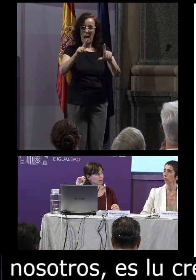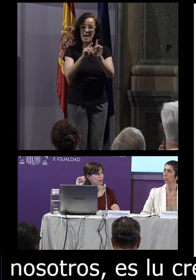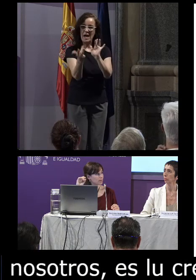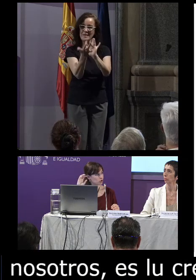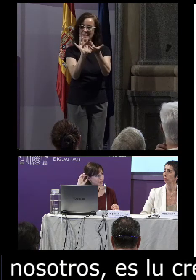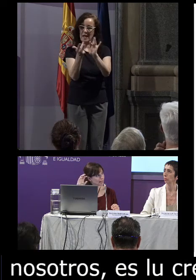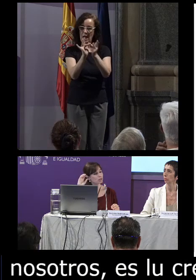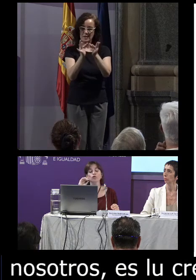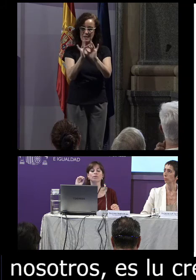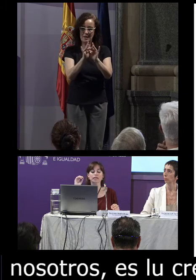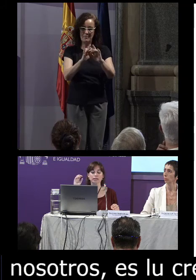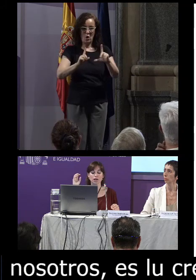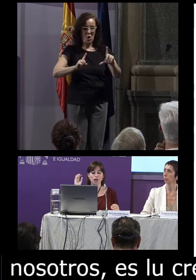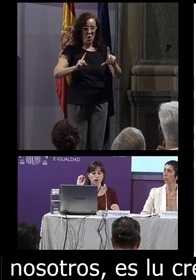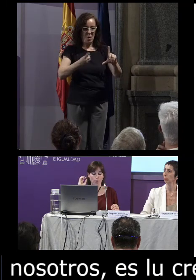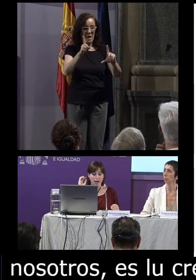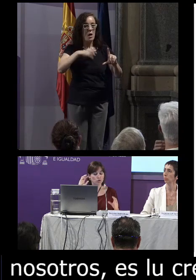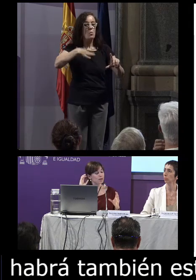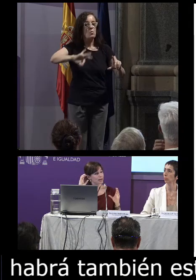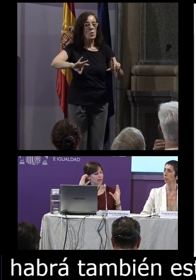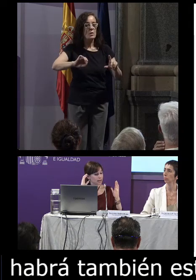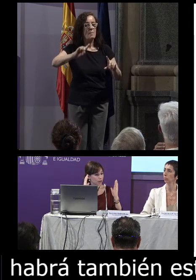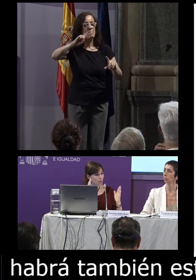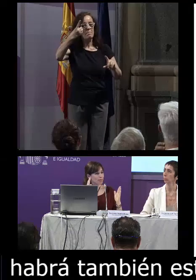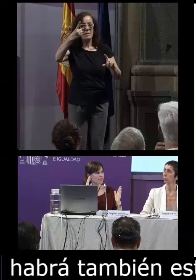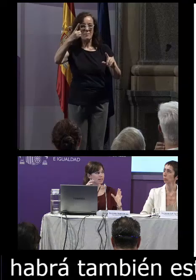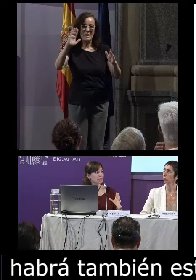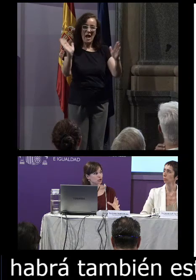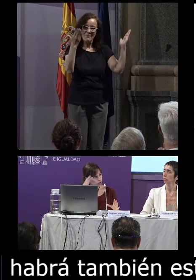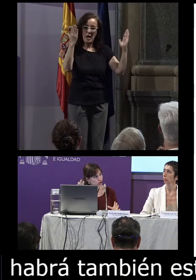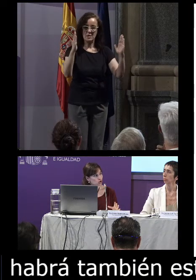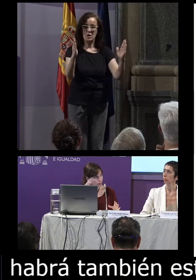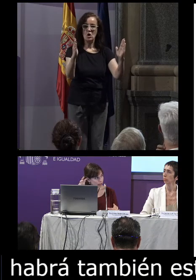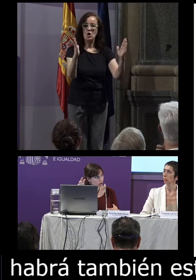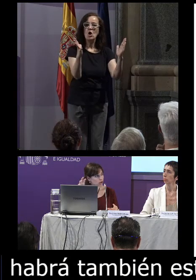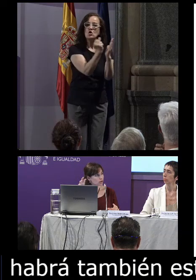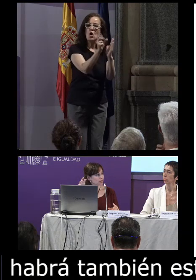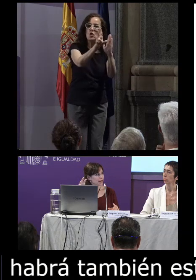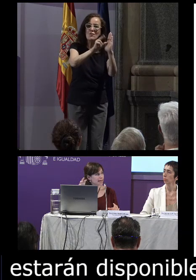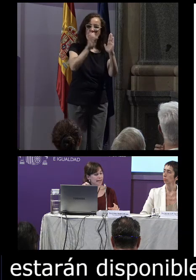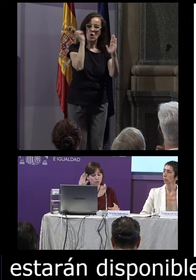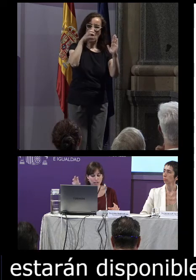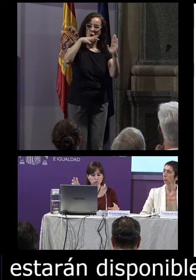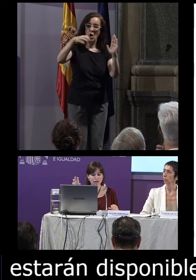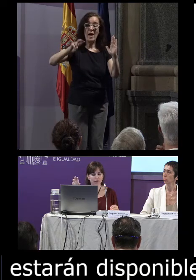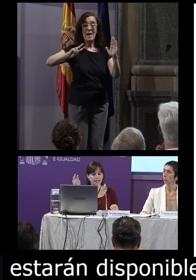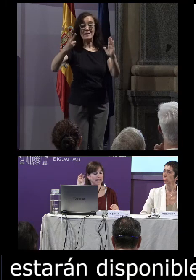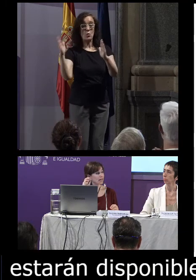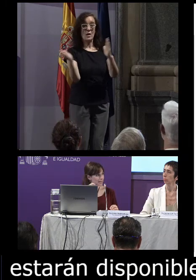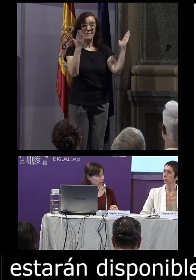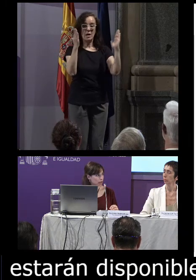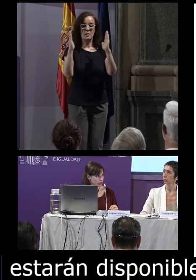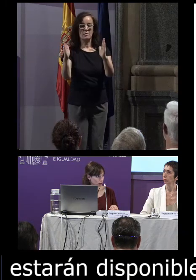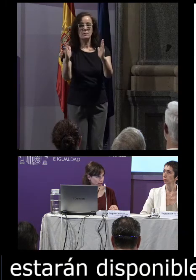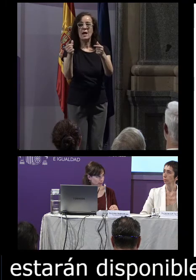donde estarán disponibles en una primera fase todos los vídeos y en una segunda fase